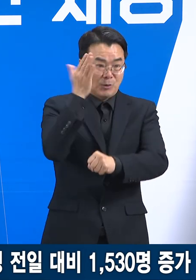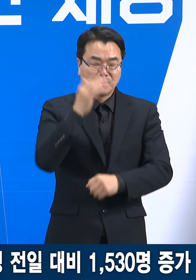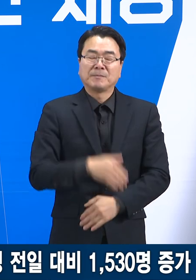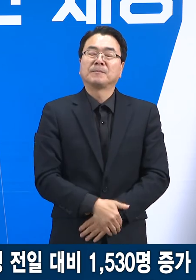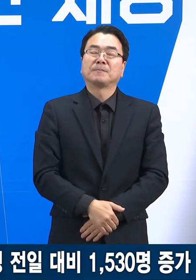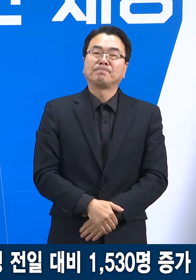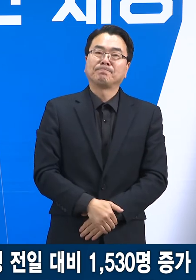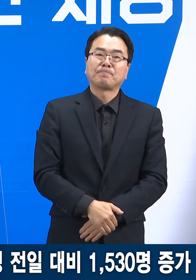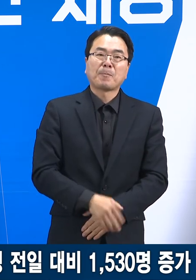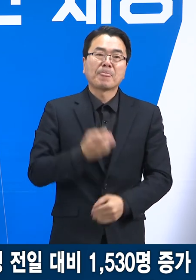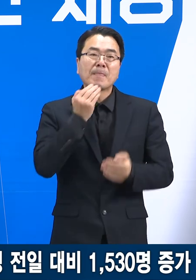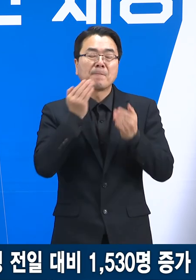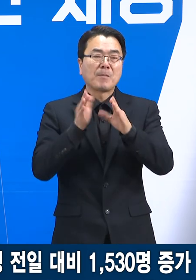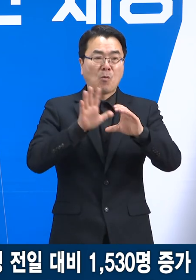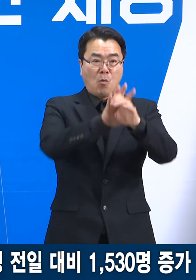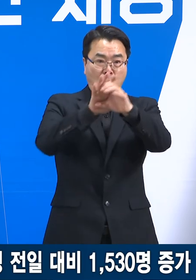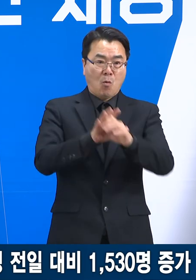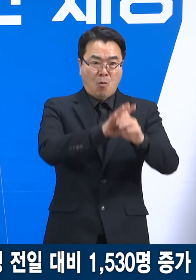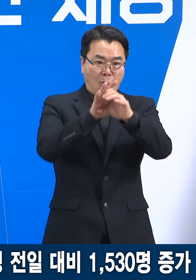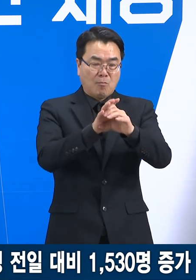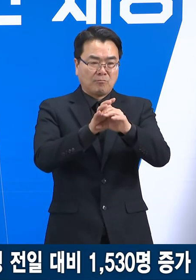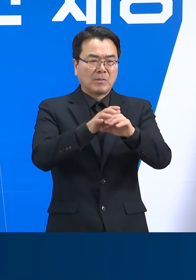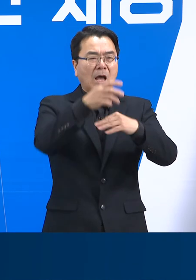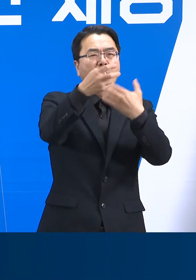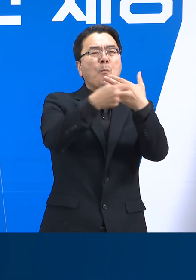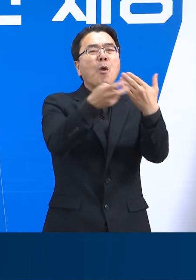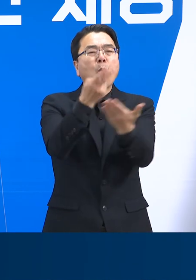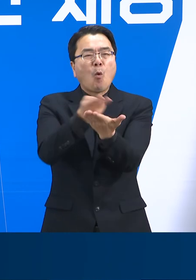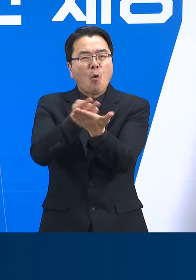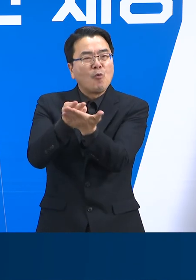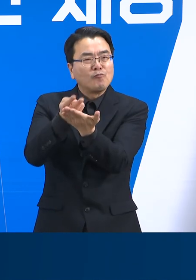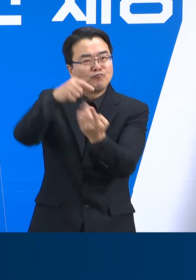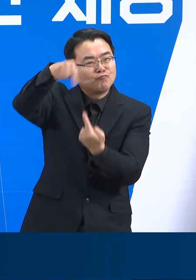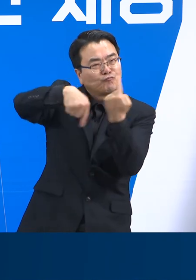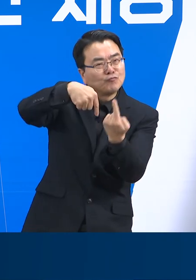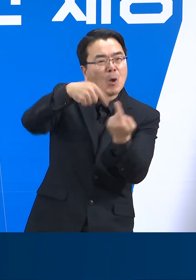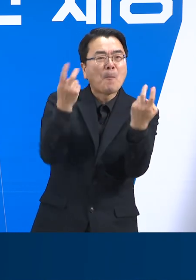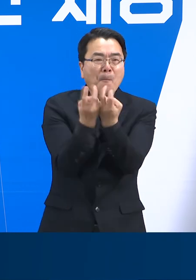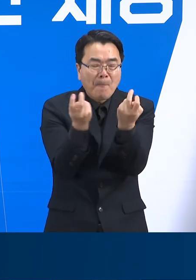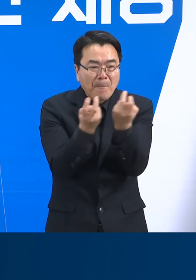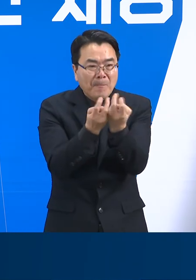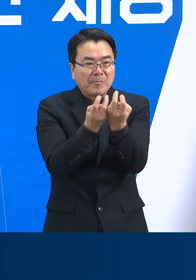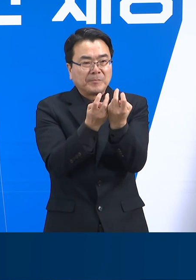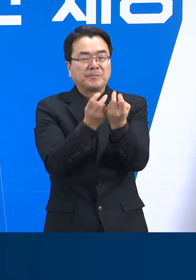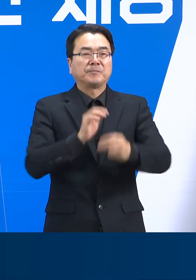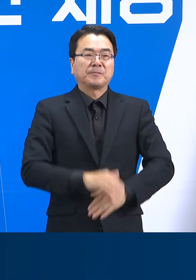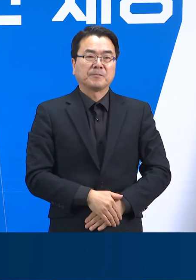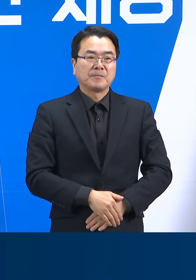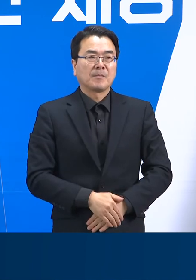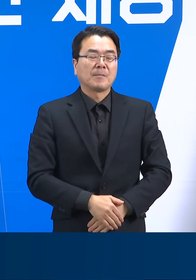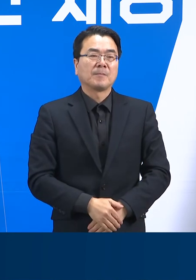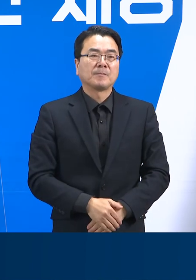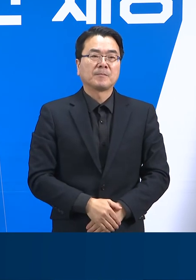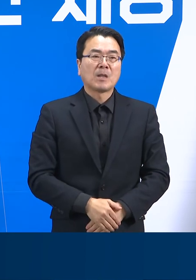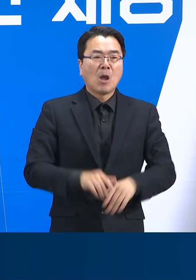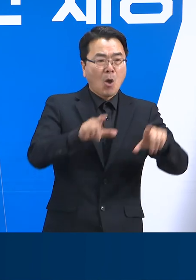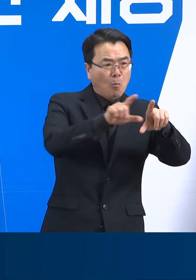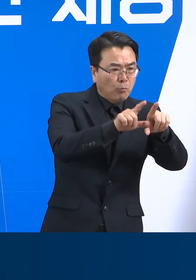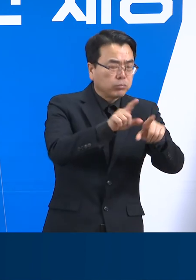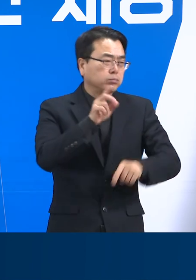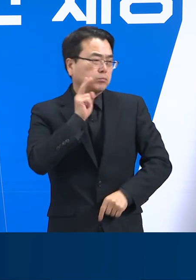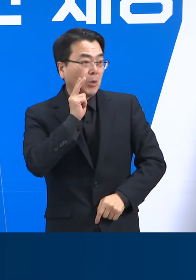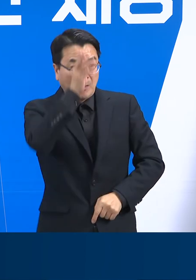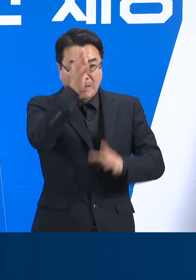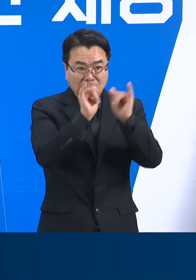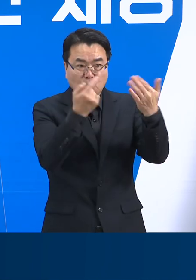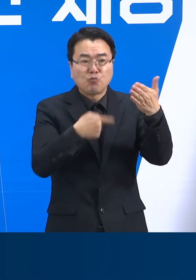다음은 경기도 코로나19 병상 운영 현황에 대하여 말씀드리겠습니다. 1월 17일 20시 기준 일반과 중증환자